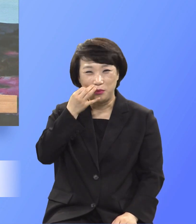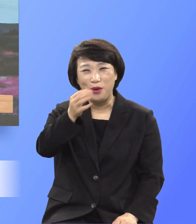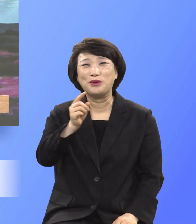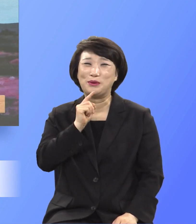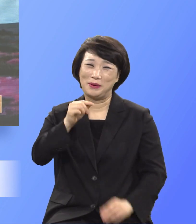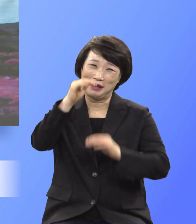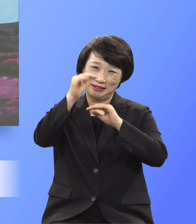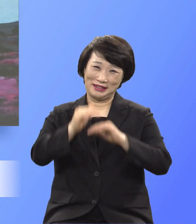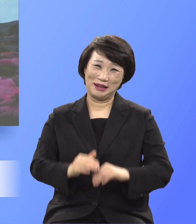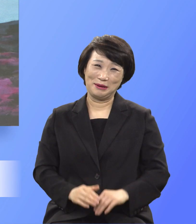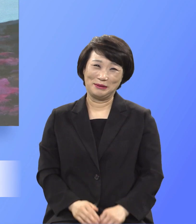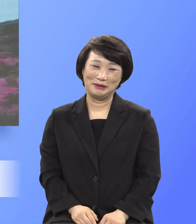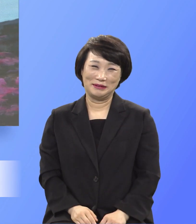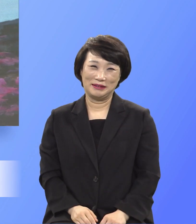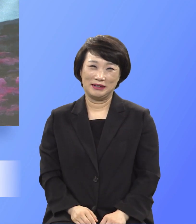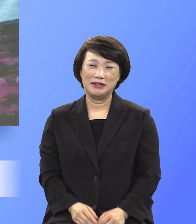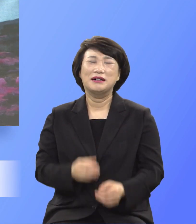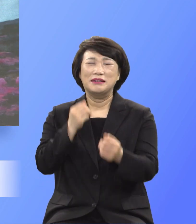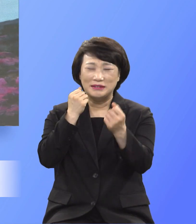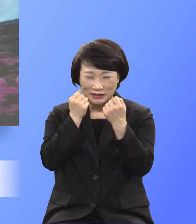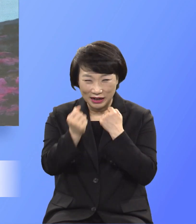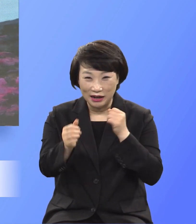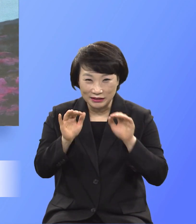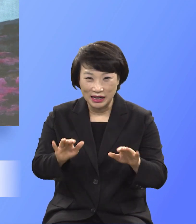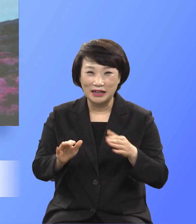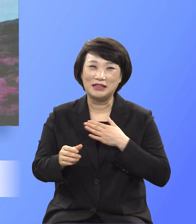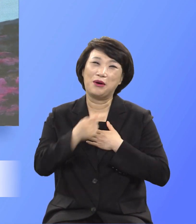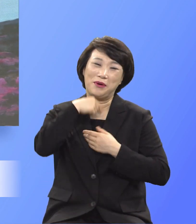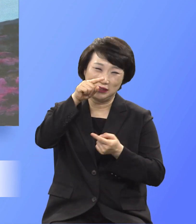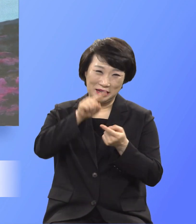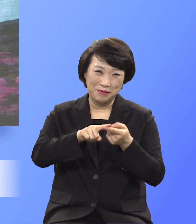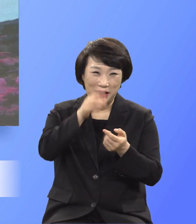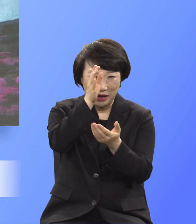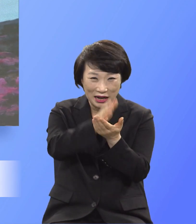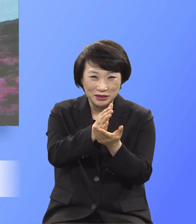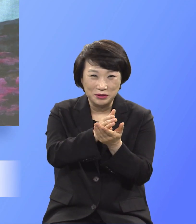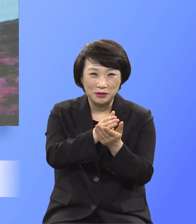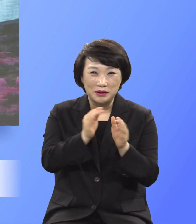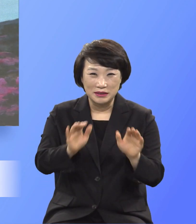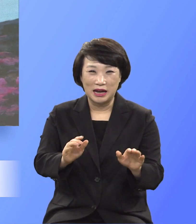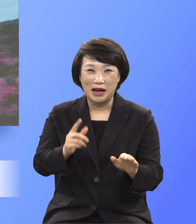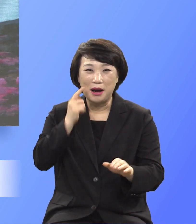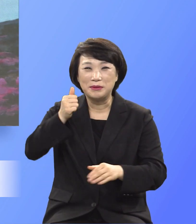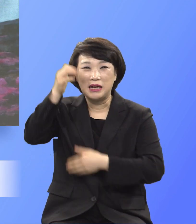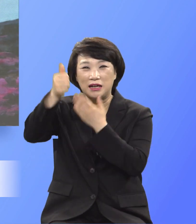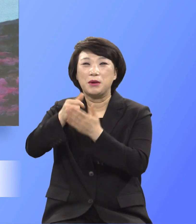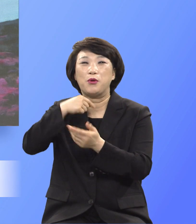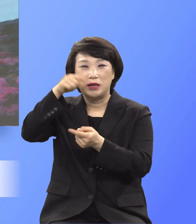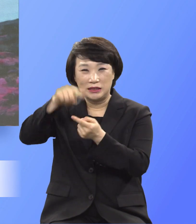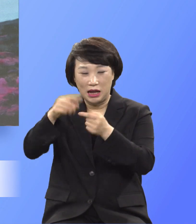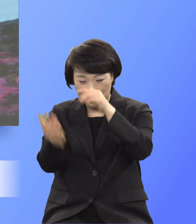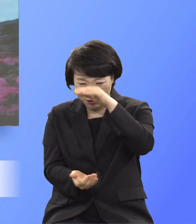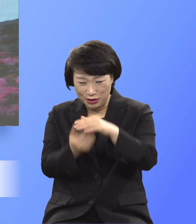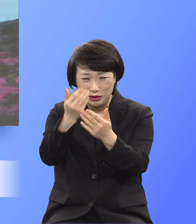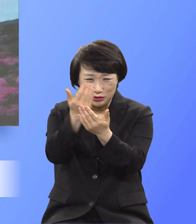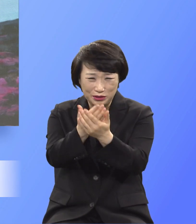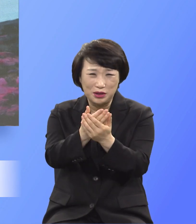그러나 내 원대로 마우시고 아버지 원대로 되기를 원합니다